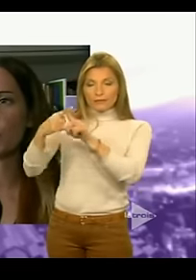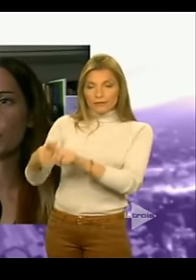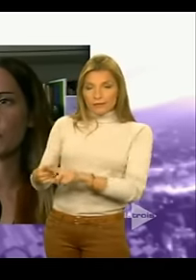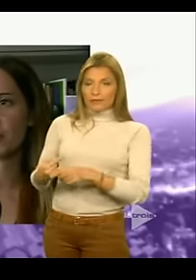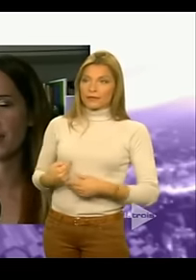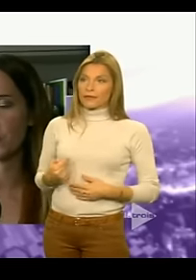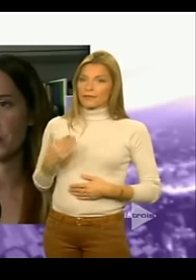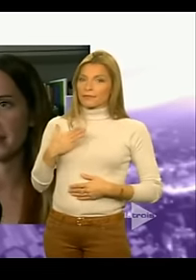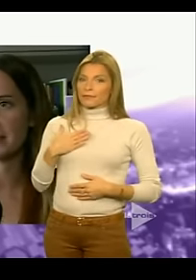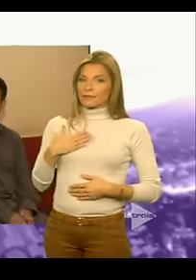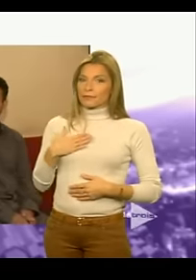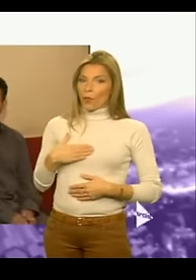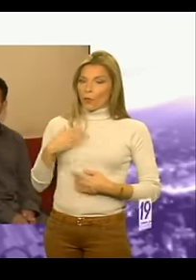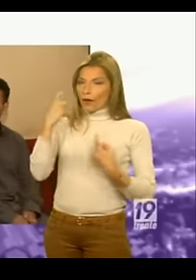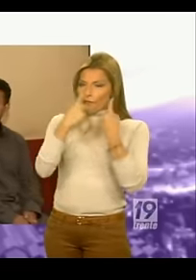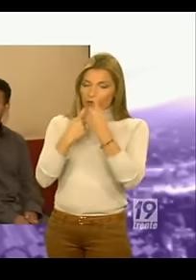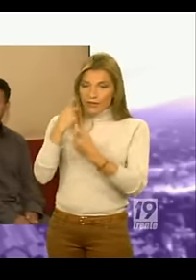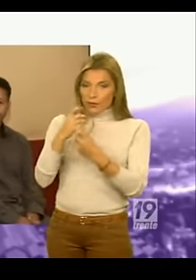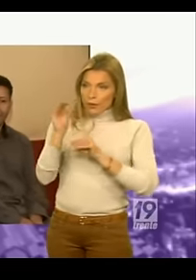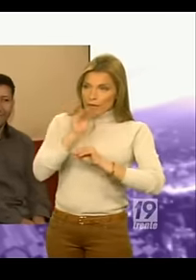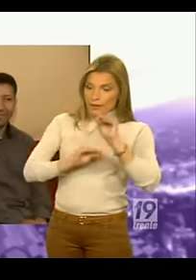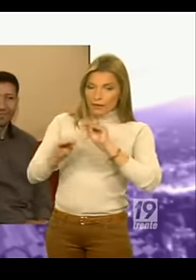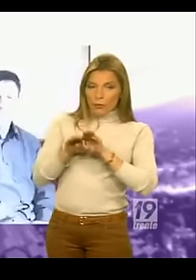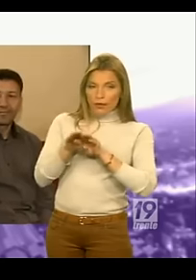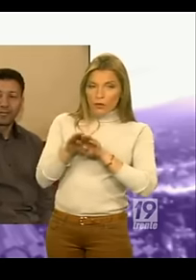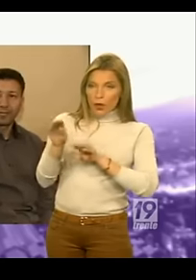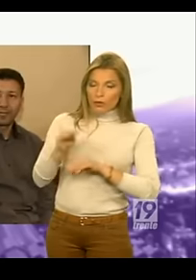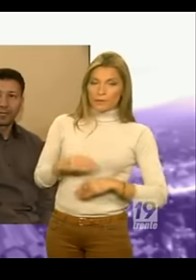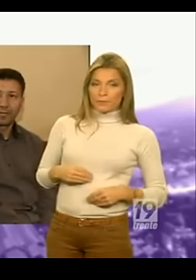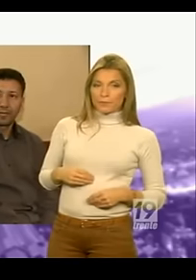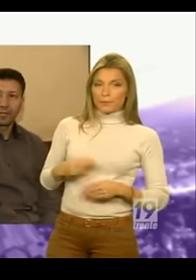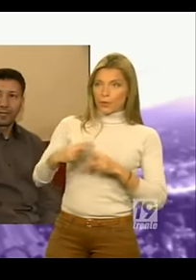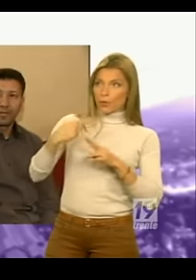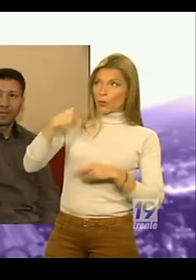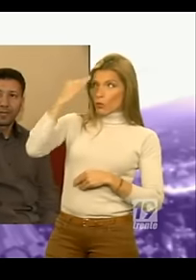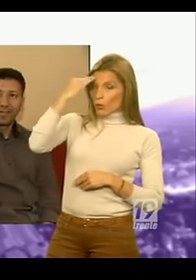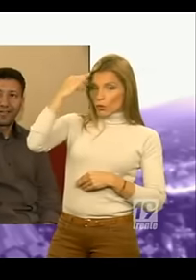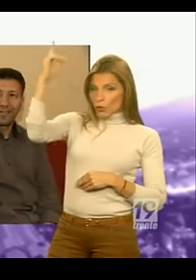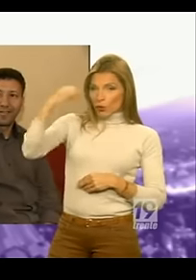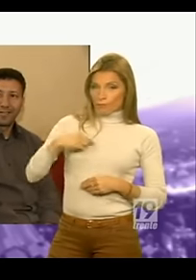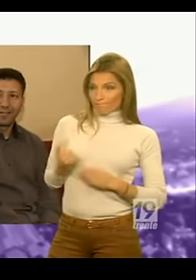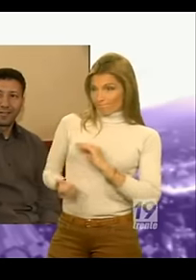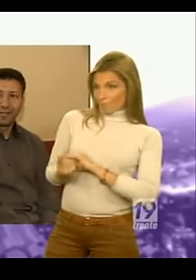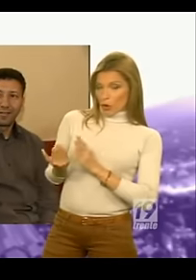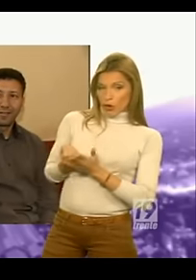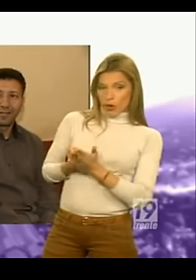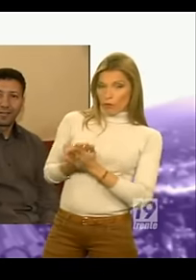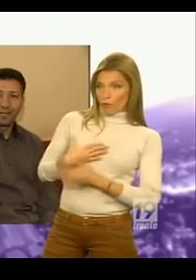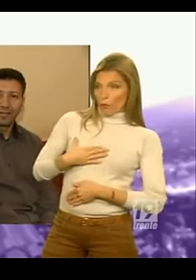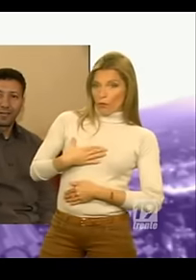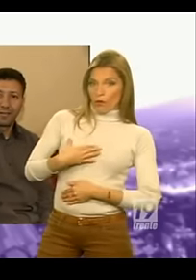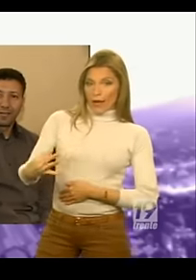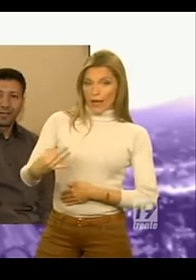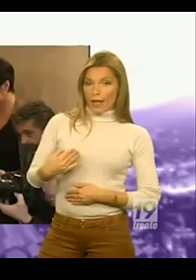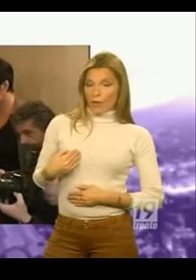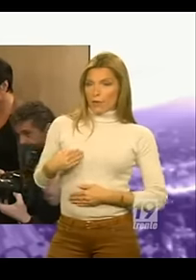très bon coup de stratégie politique. Au nom de Dieu, le clément, le miséricordieux. Voici un nouvel élu qui évite de serrer la main ou